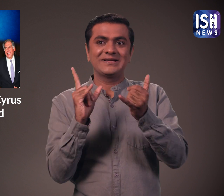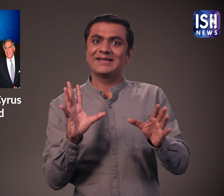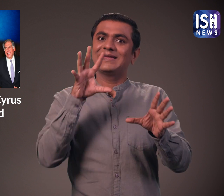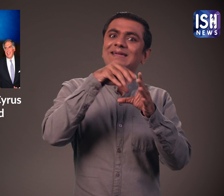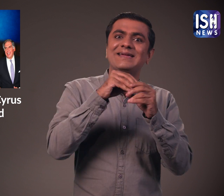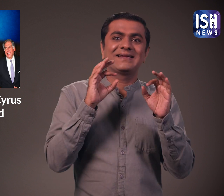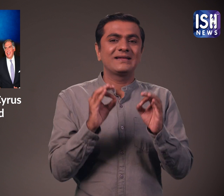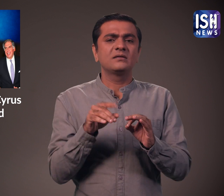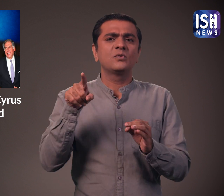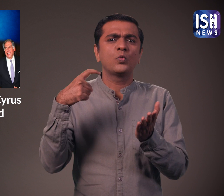कई बदलाव किये थे